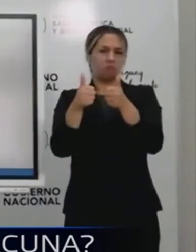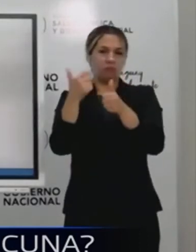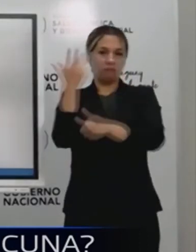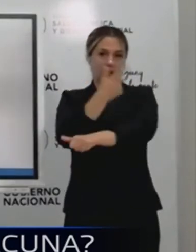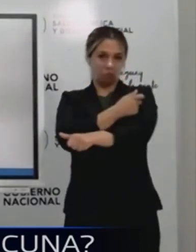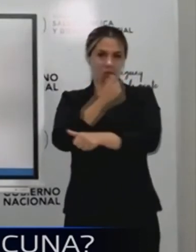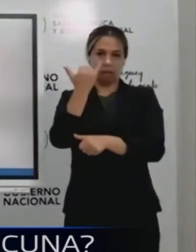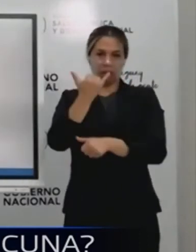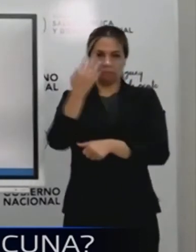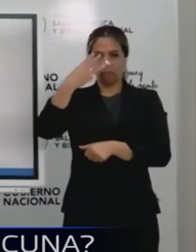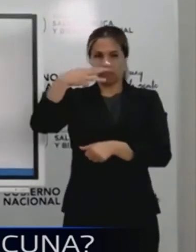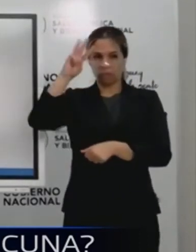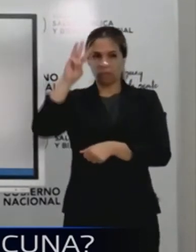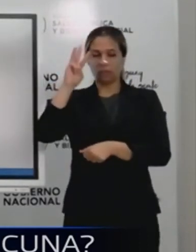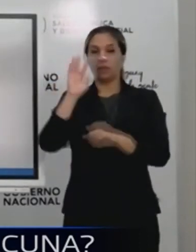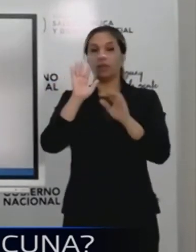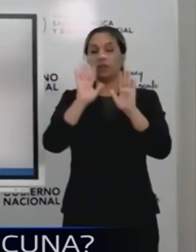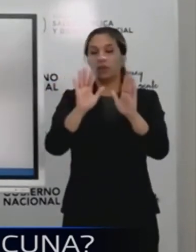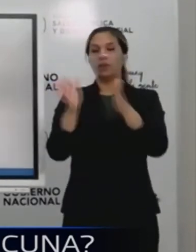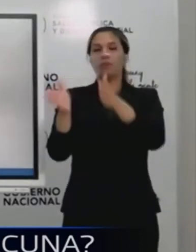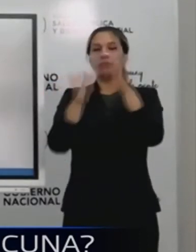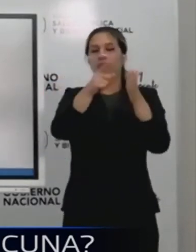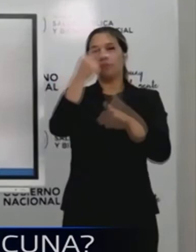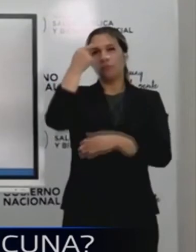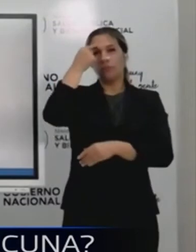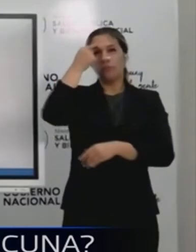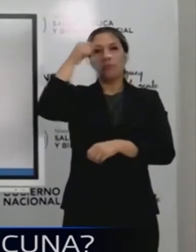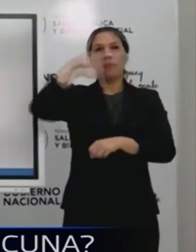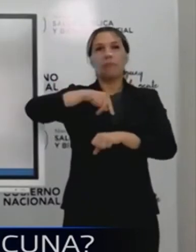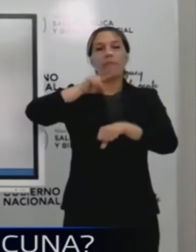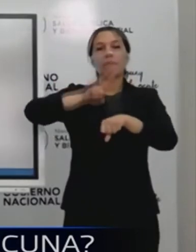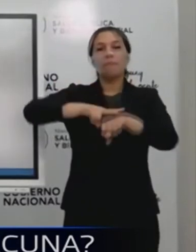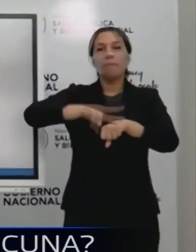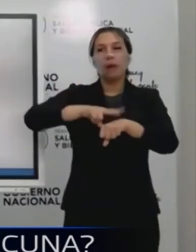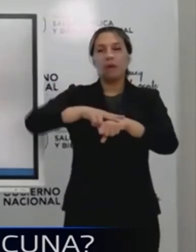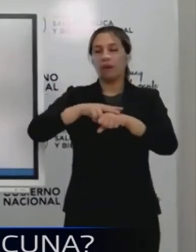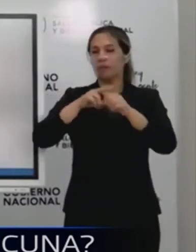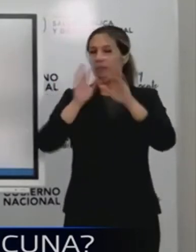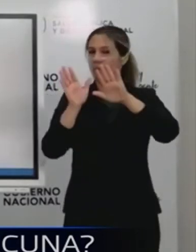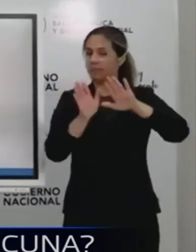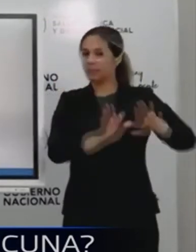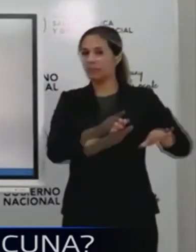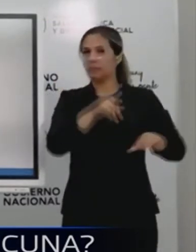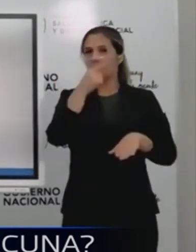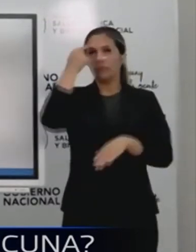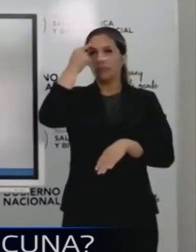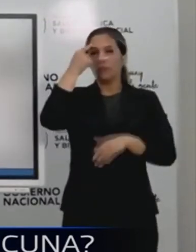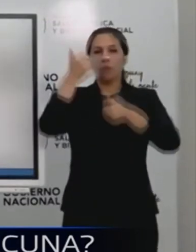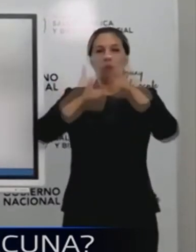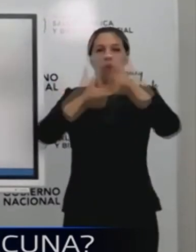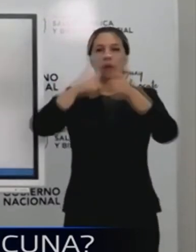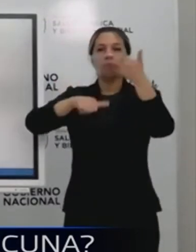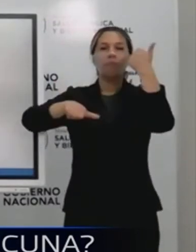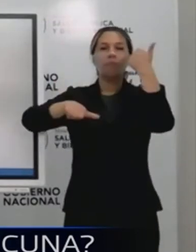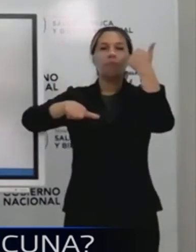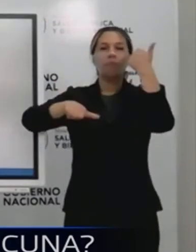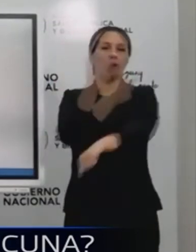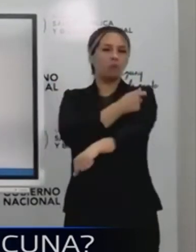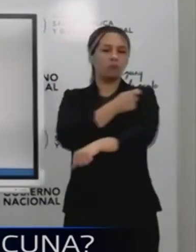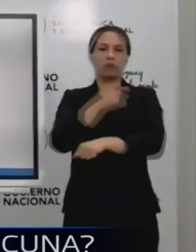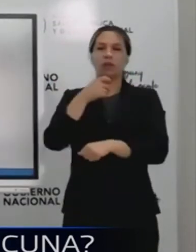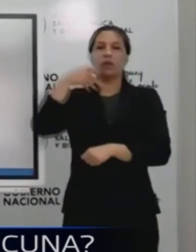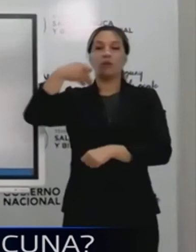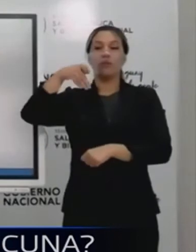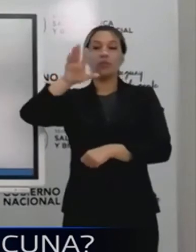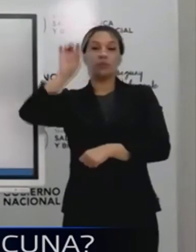Por un lado, olvidemos no de Paraguay, para cualquier país que le interesa, ¿cuál es una buena vacuna? Que tenga más del 95% de efectividad, o